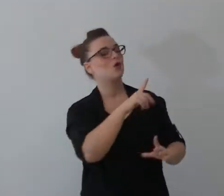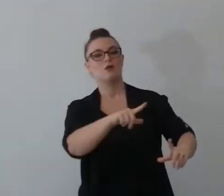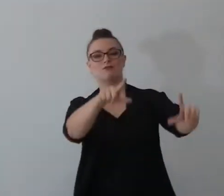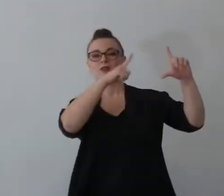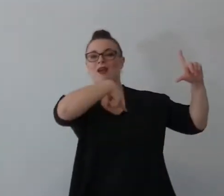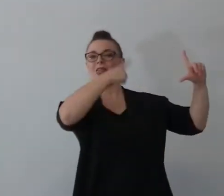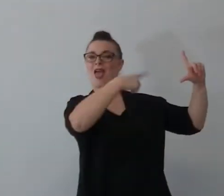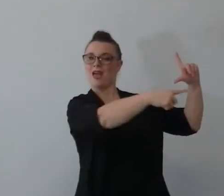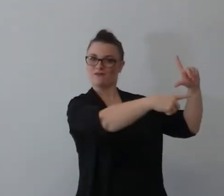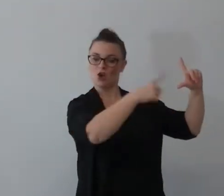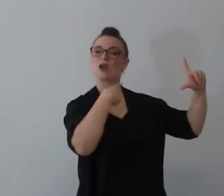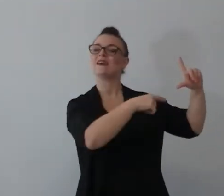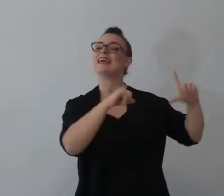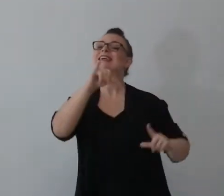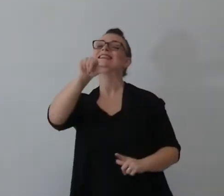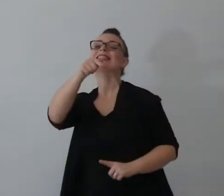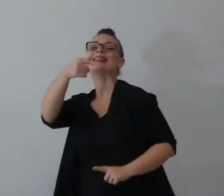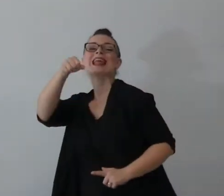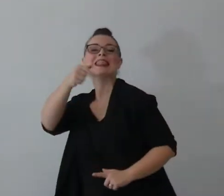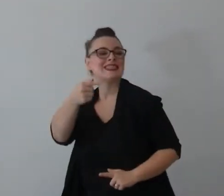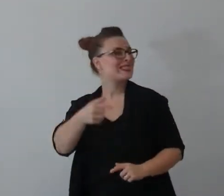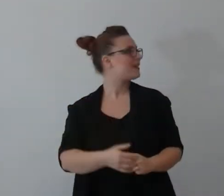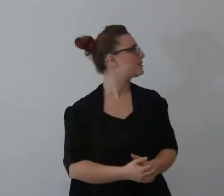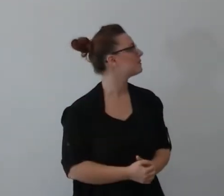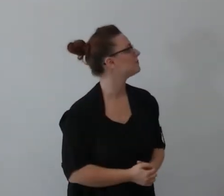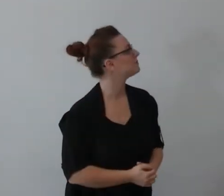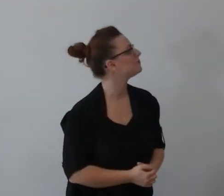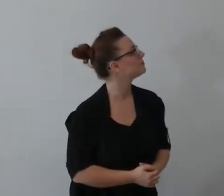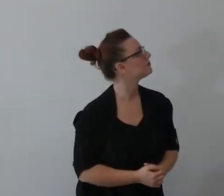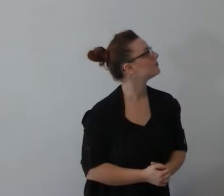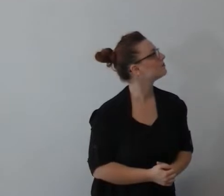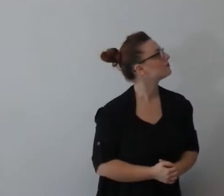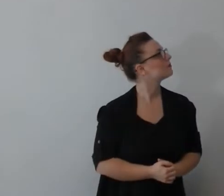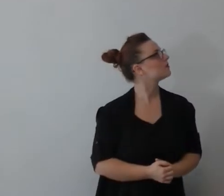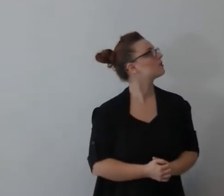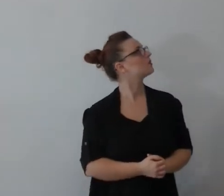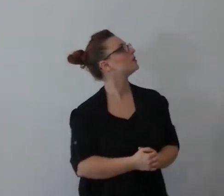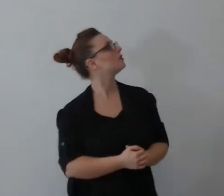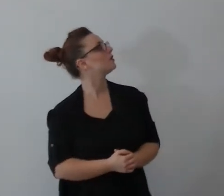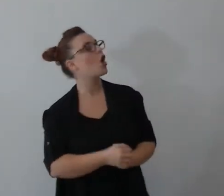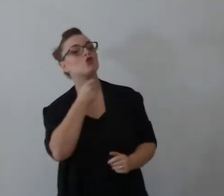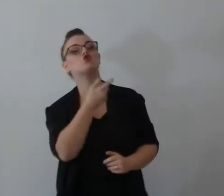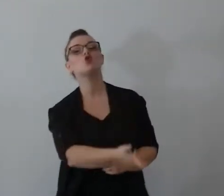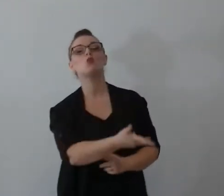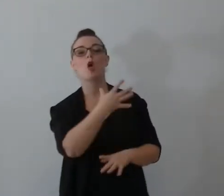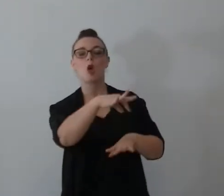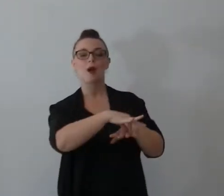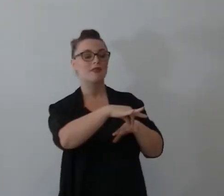questi sono grafici dell'istante allora questo è il numero di matrimoni dal 1948